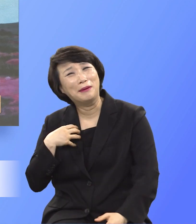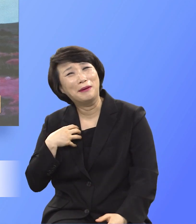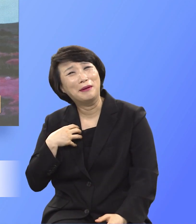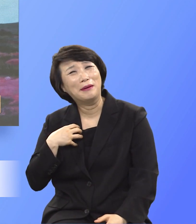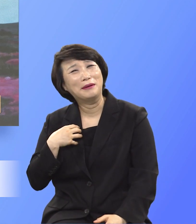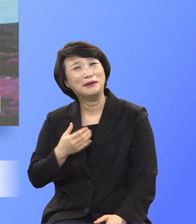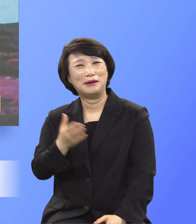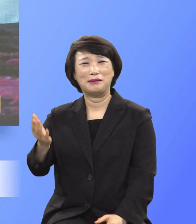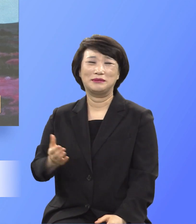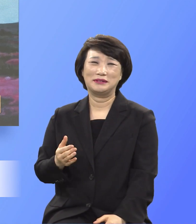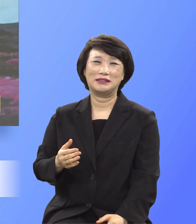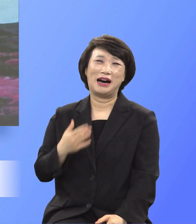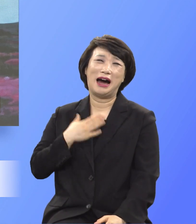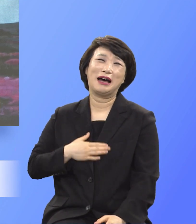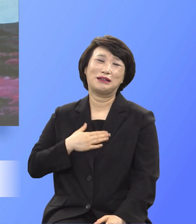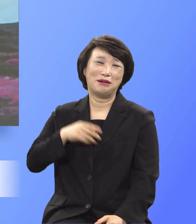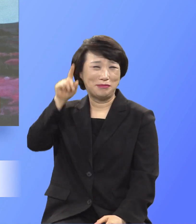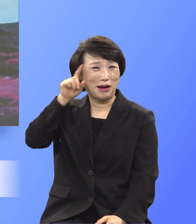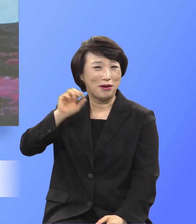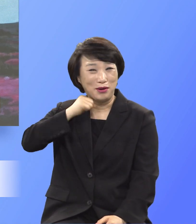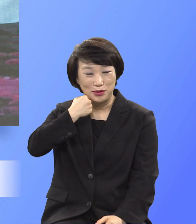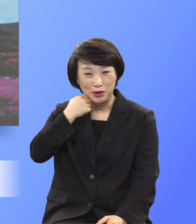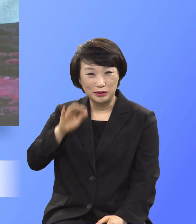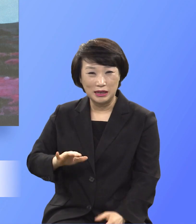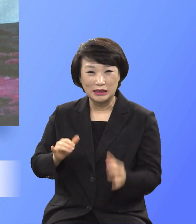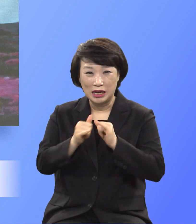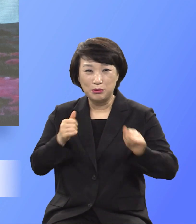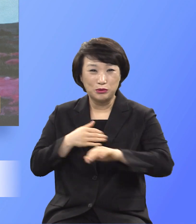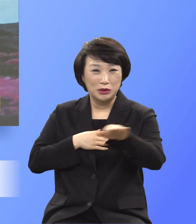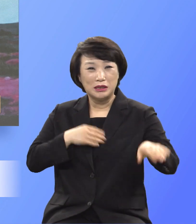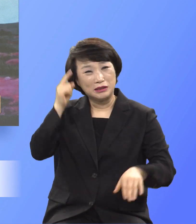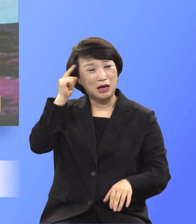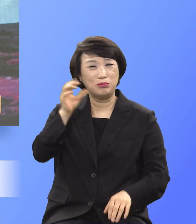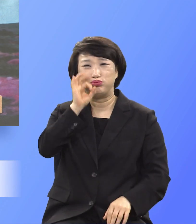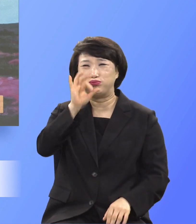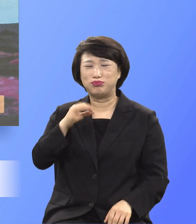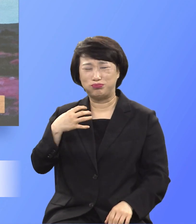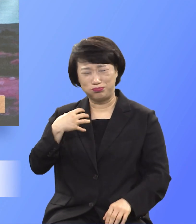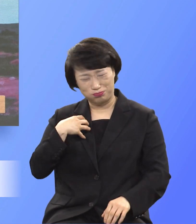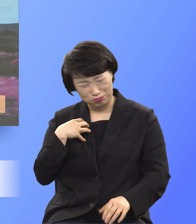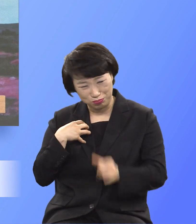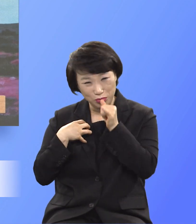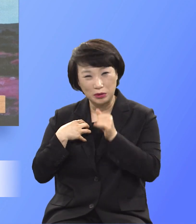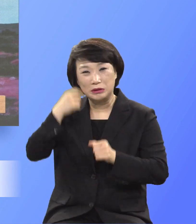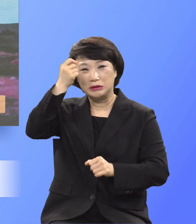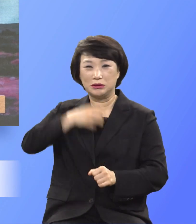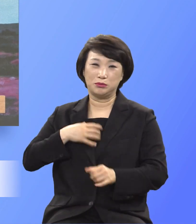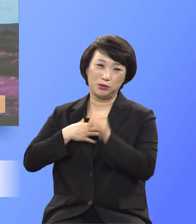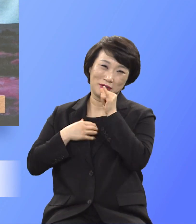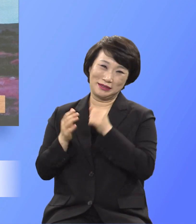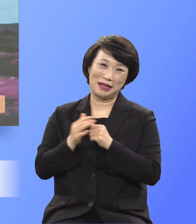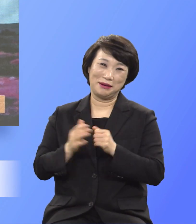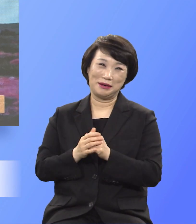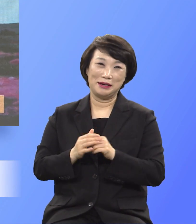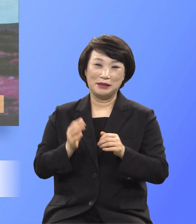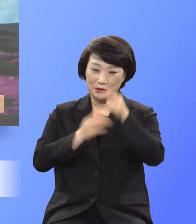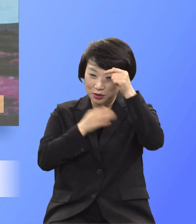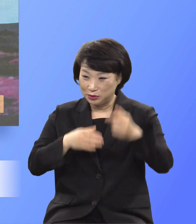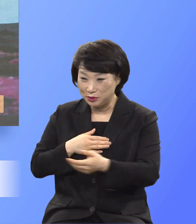않지만 사람이 상상할 수 없는 고민이요 슬픔입니다 성도 여러분 간절히